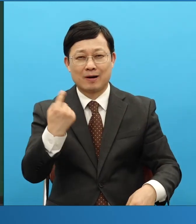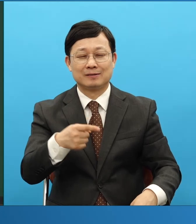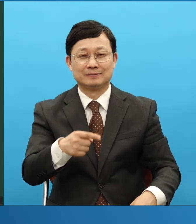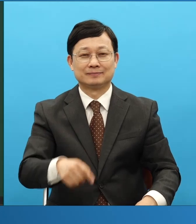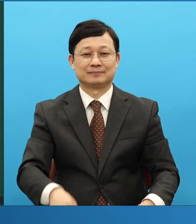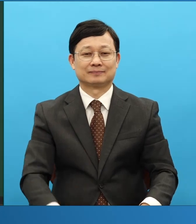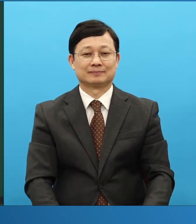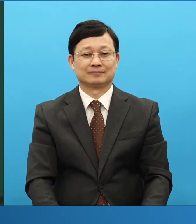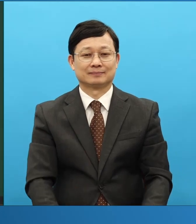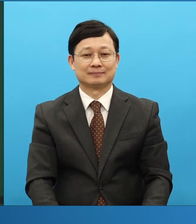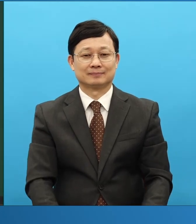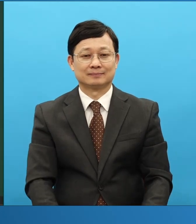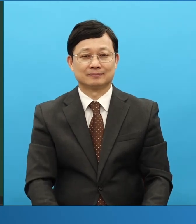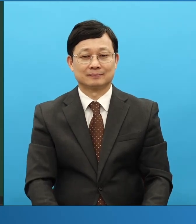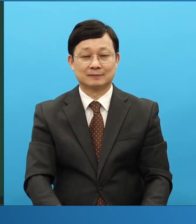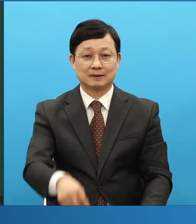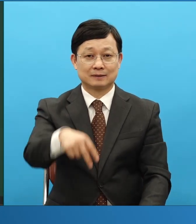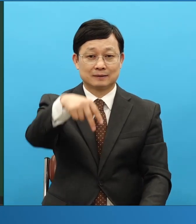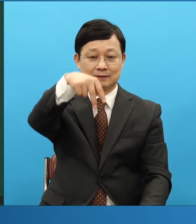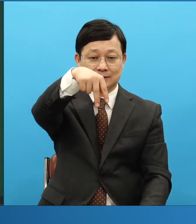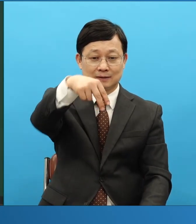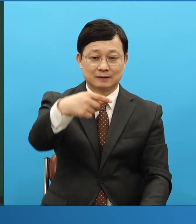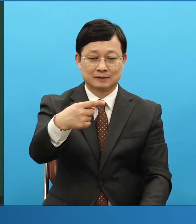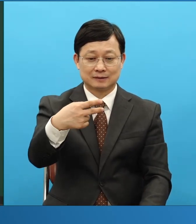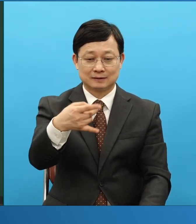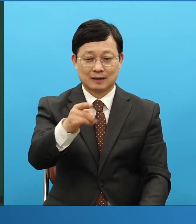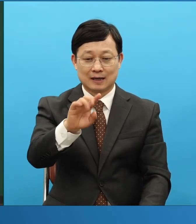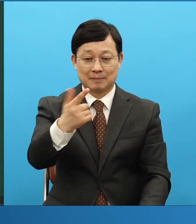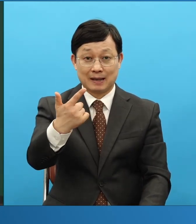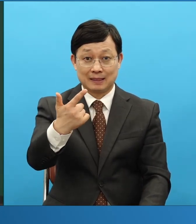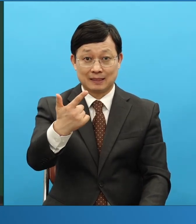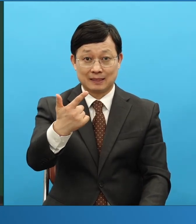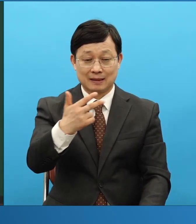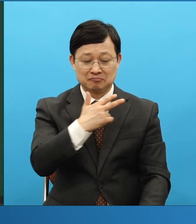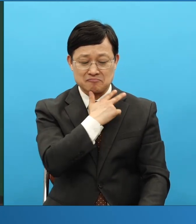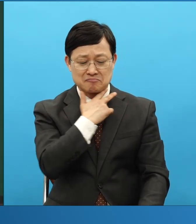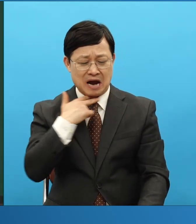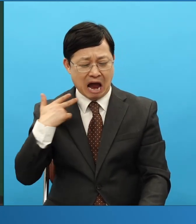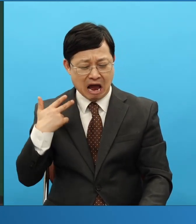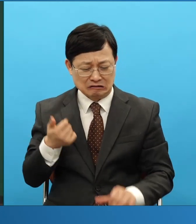스테반이 죽게 됐죠 스테반이 죽은 거를 알았지만 그게 세계사는 전환점